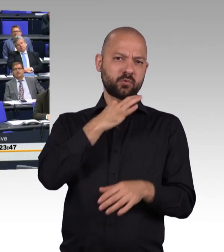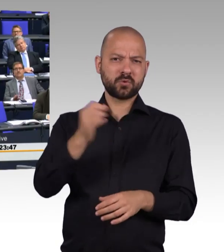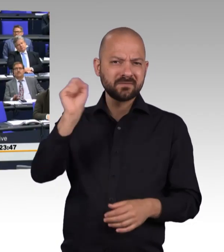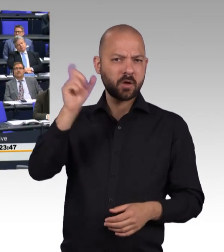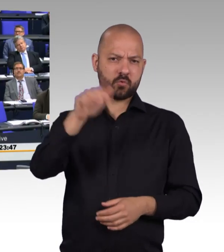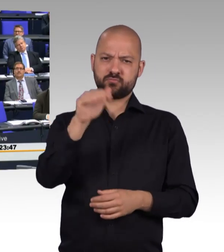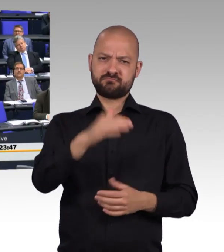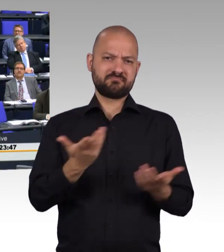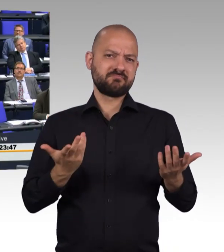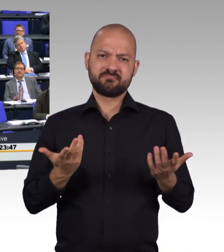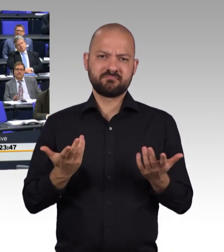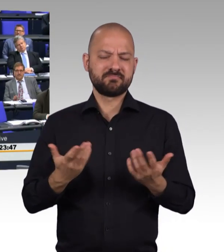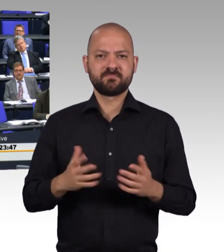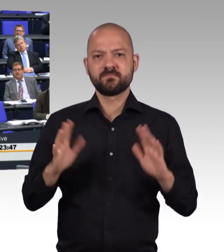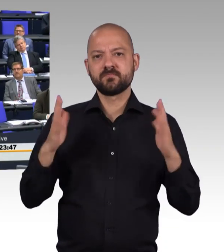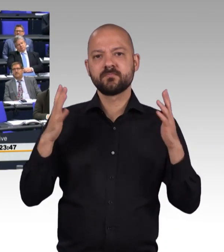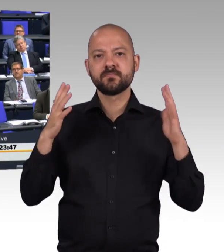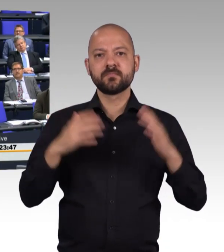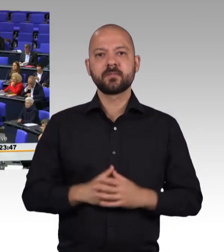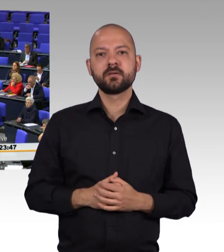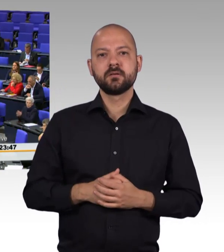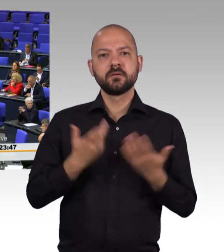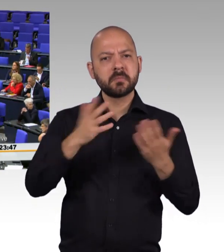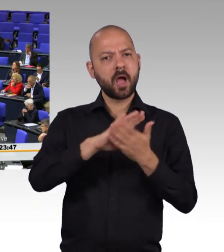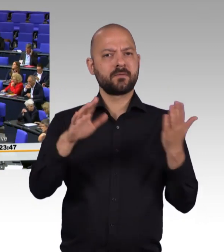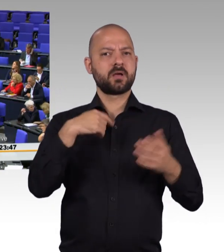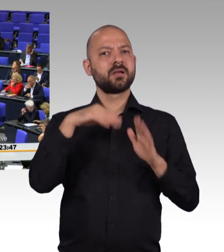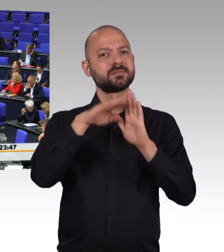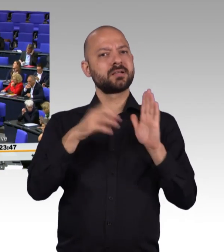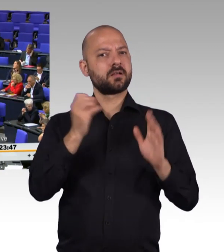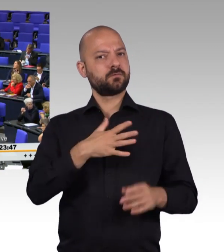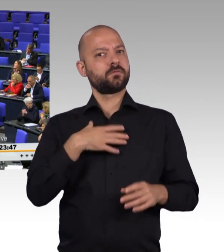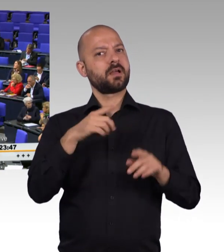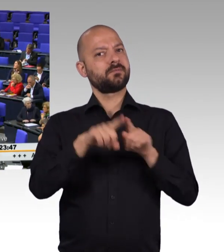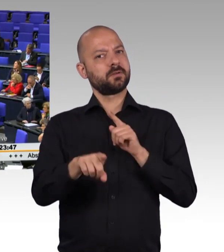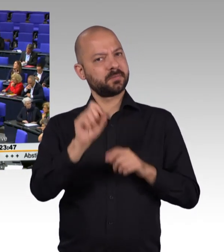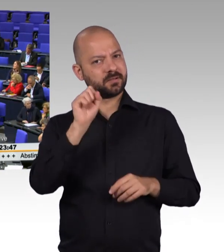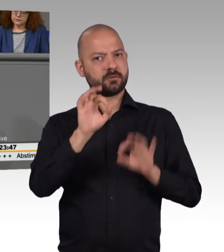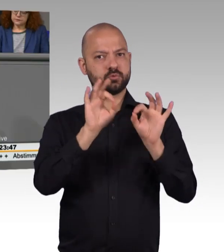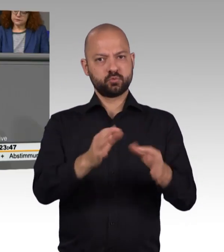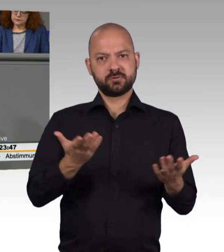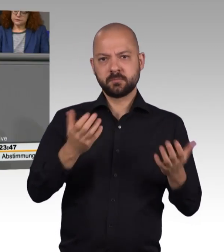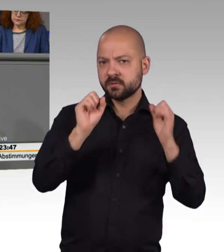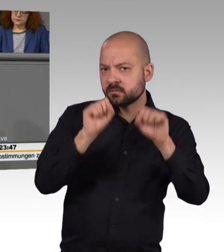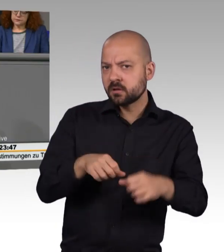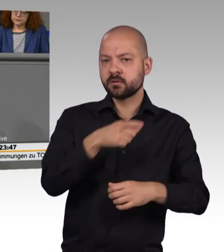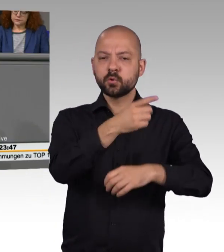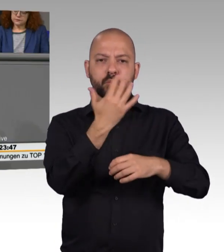Sie hätten dem Gesetzentwurf der FDP zustimmen können. Sie hätten dem Gesetzentwurf von Grünen und Linken zustimmen können.